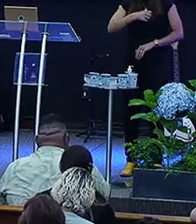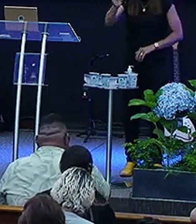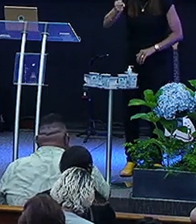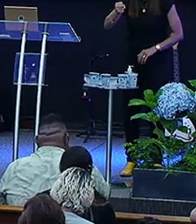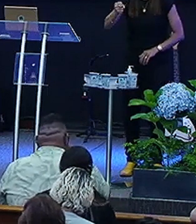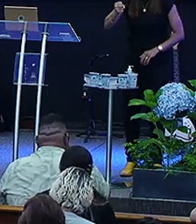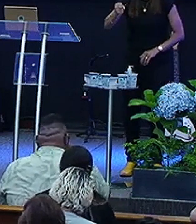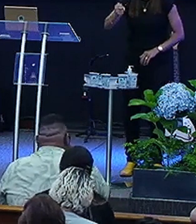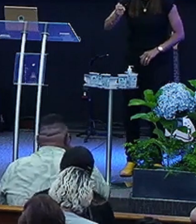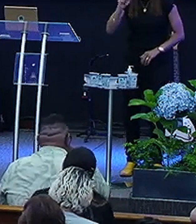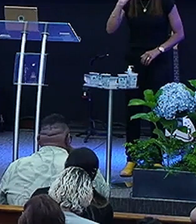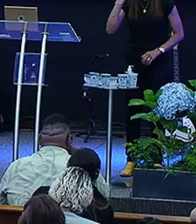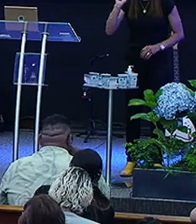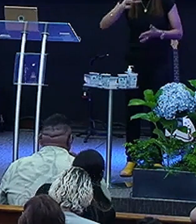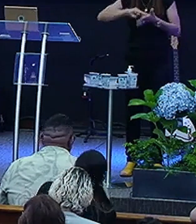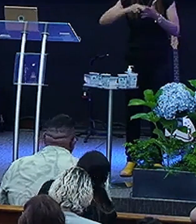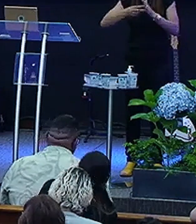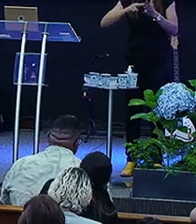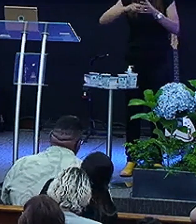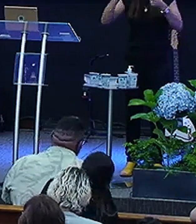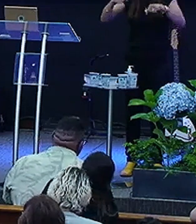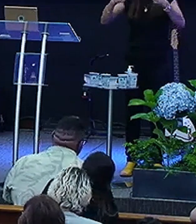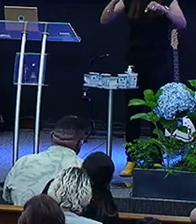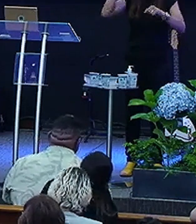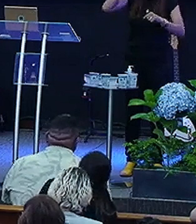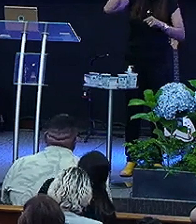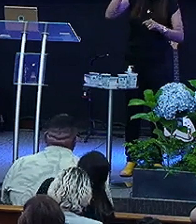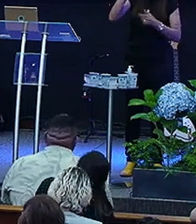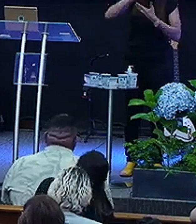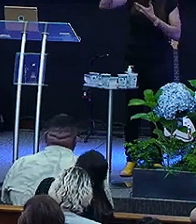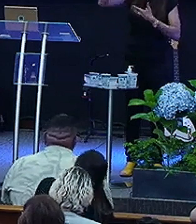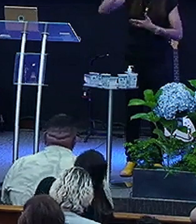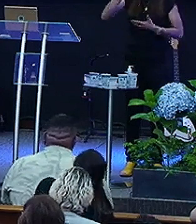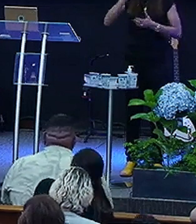Mas isso significa Que você tem que compreender O que Deus está falando com você